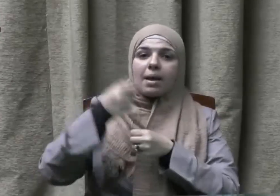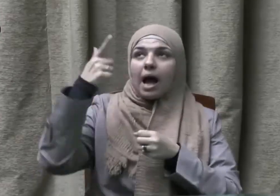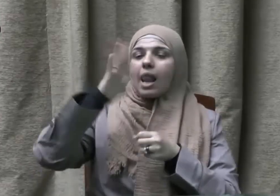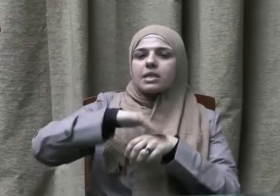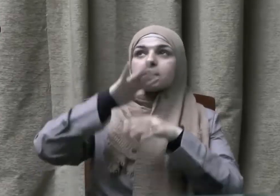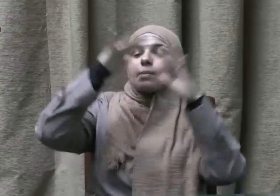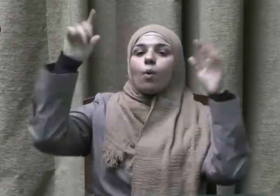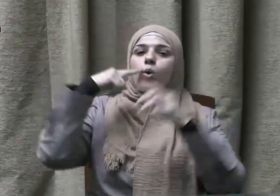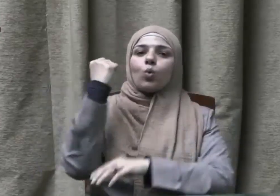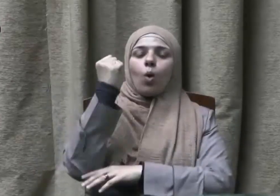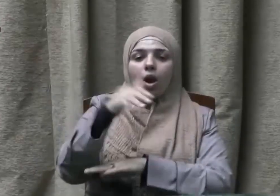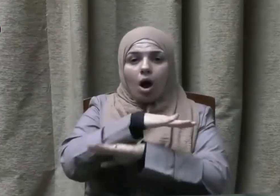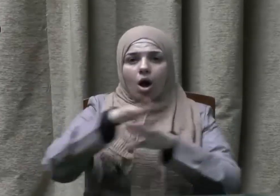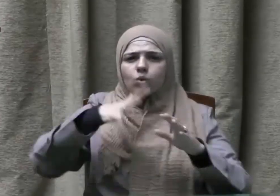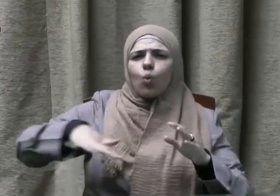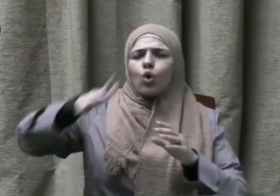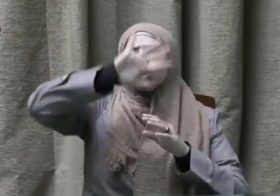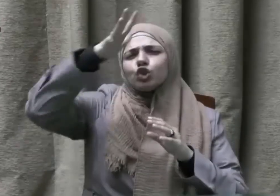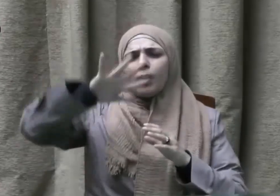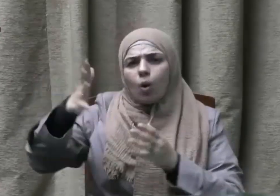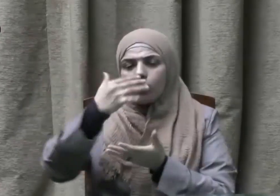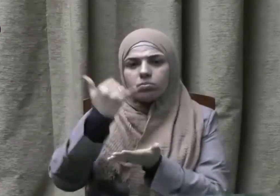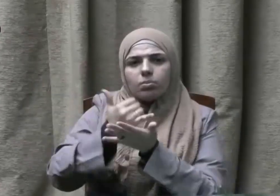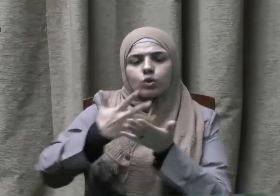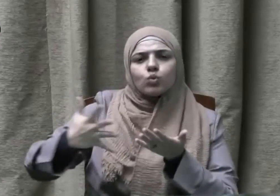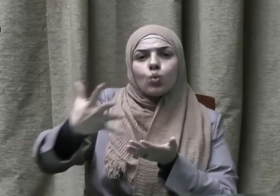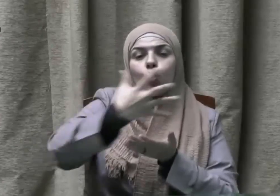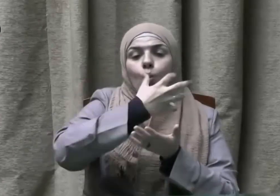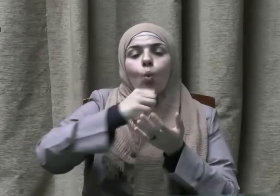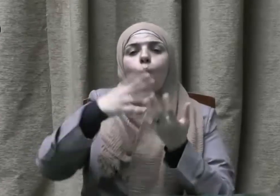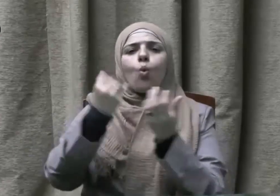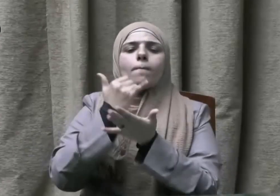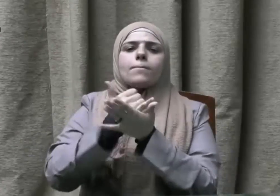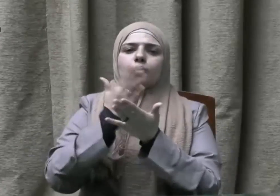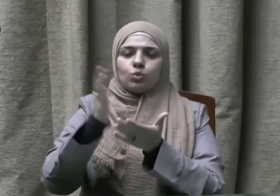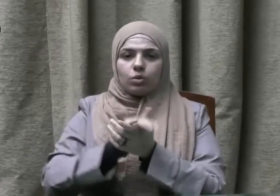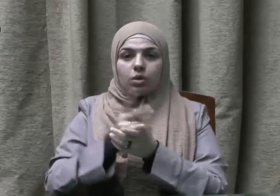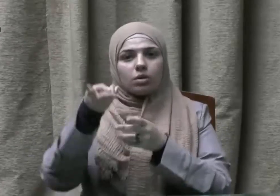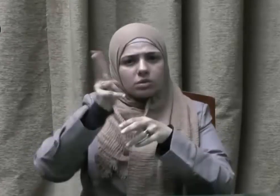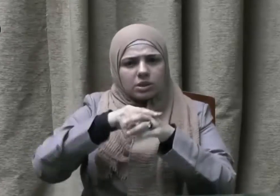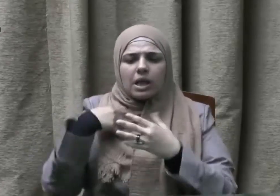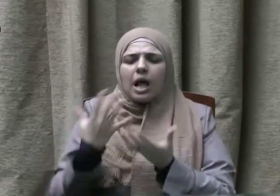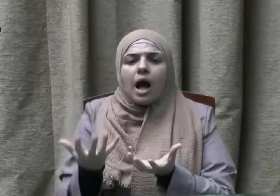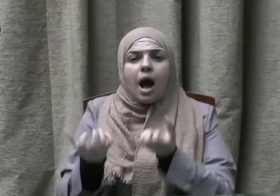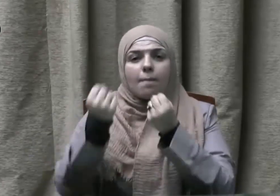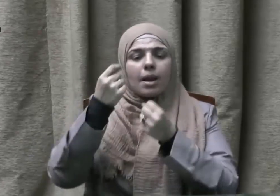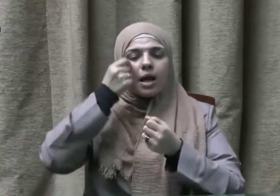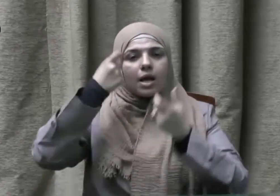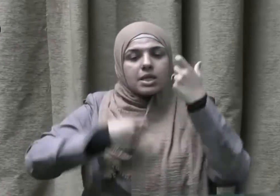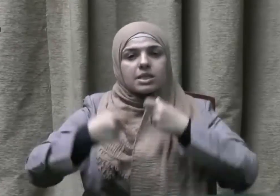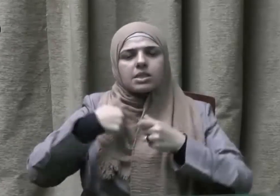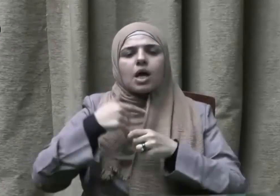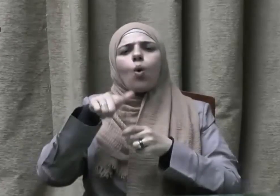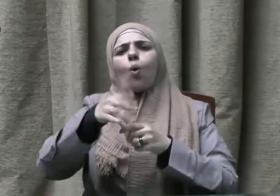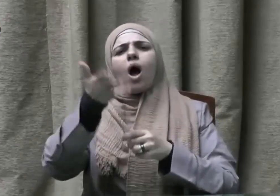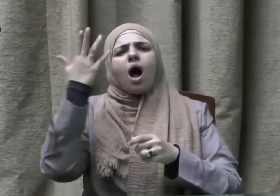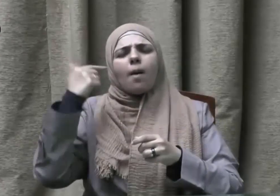الأمانة على السماوات والأرض والجبال فأبينا أن يحملنها وأشفقن منها وحملها الإنسان إنه كان